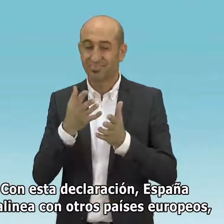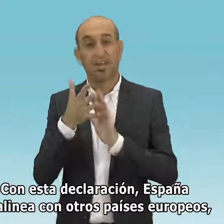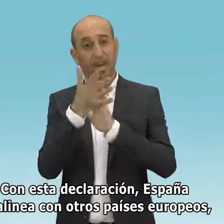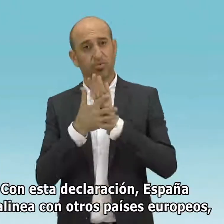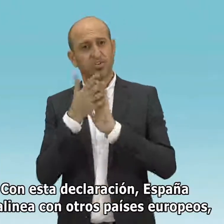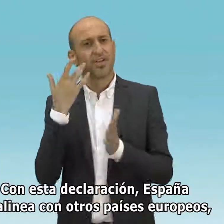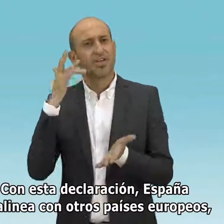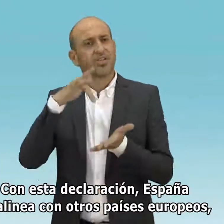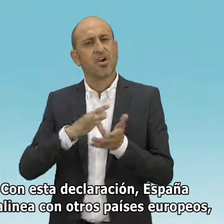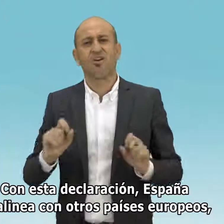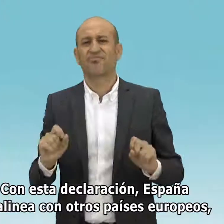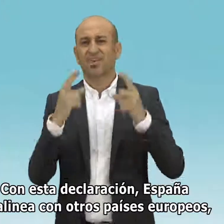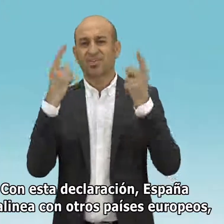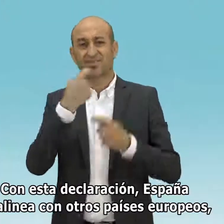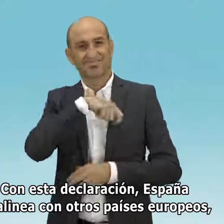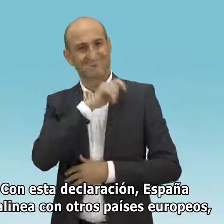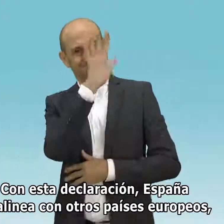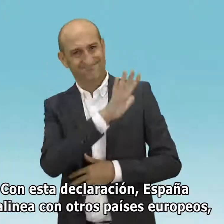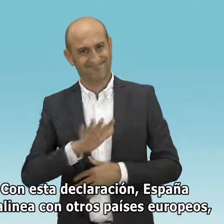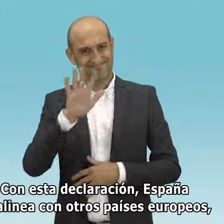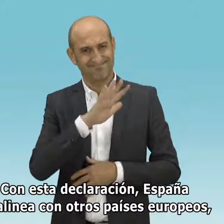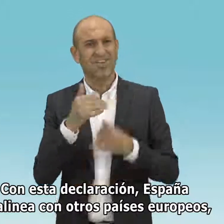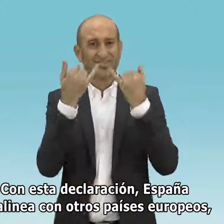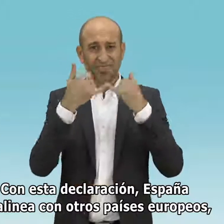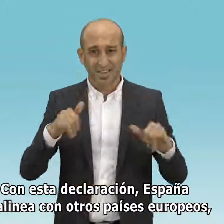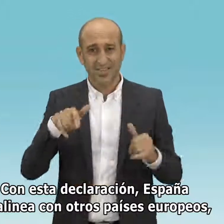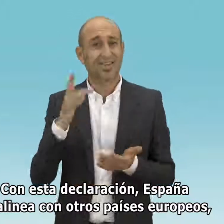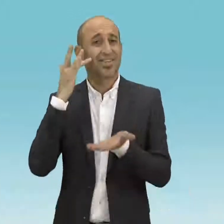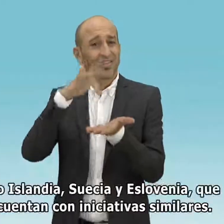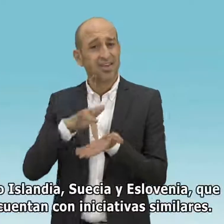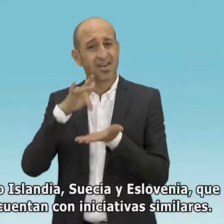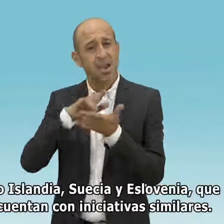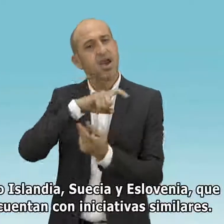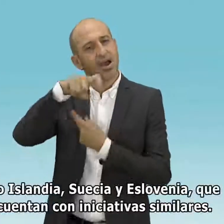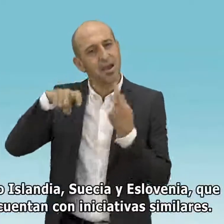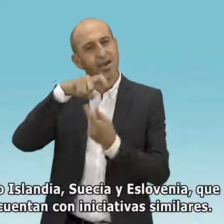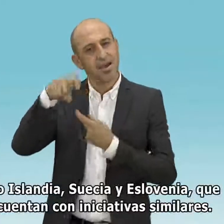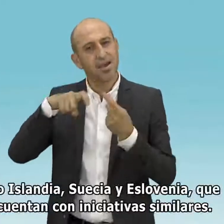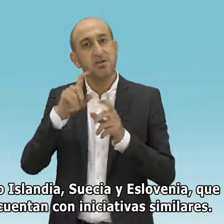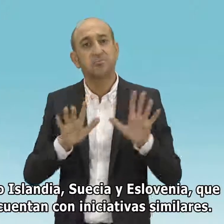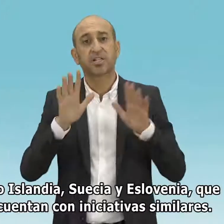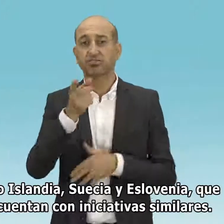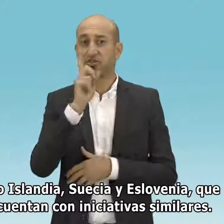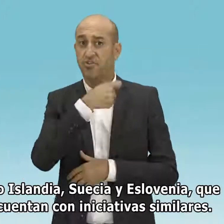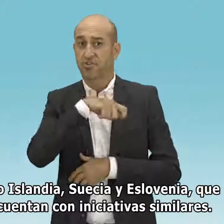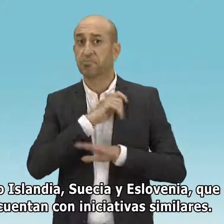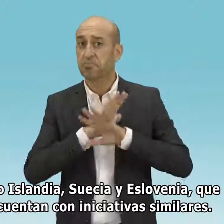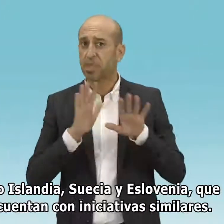esta declaración, España se alinea con otros países europeos como Islandia, Suecia y